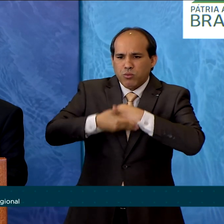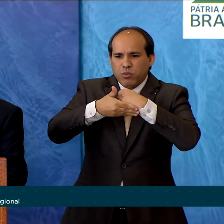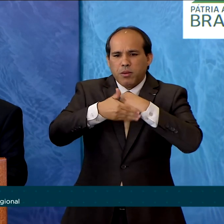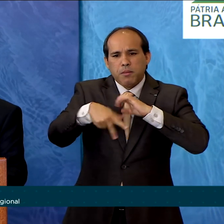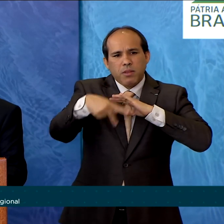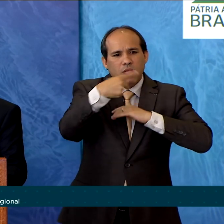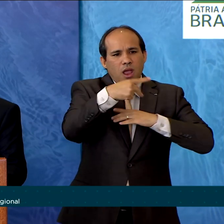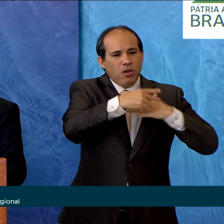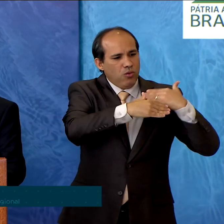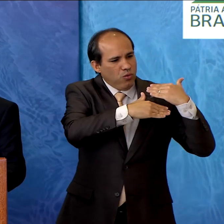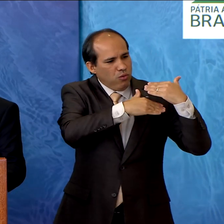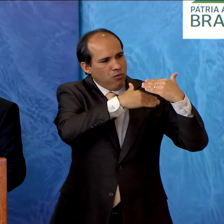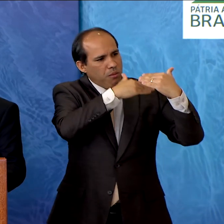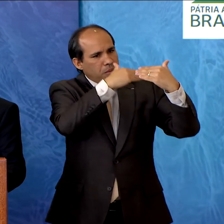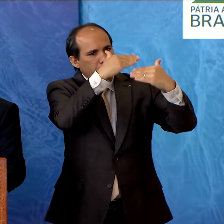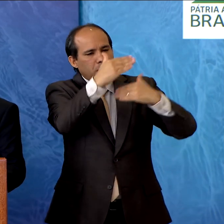desenvolvimento a médio e longo prazo.